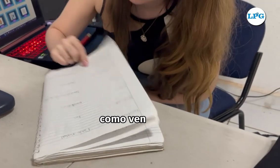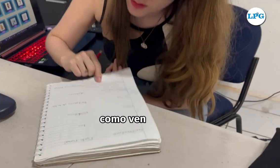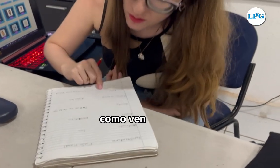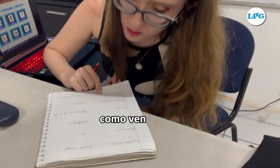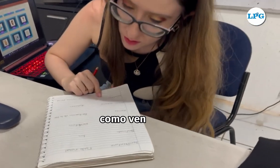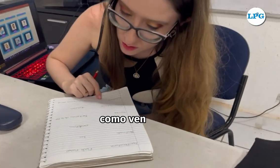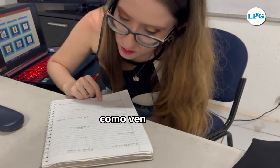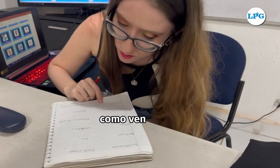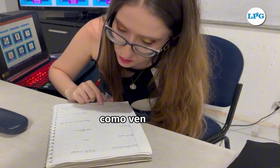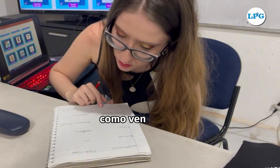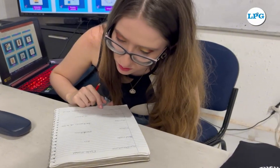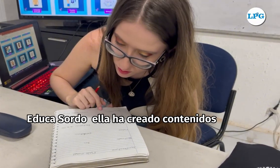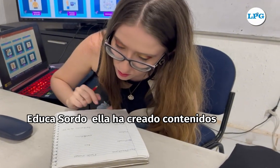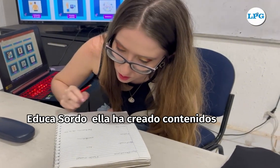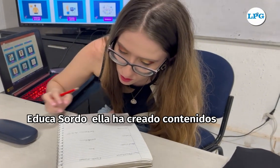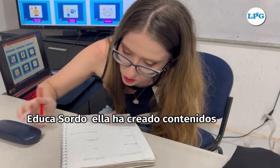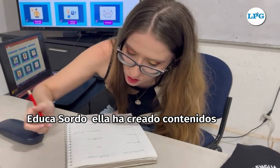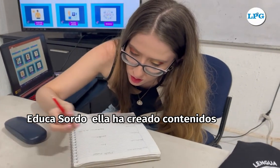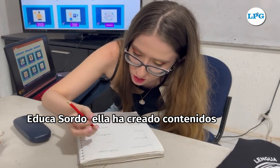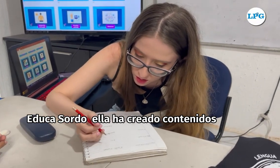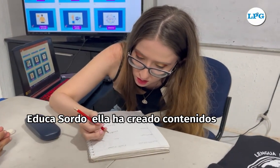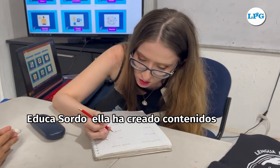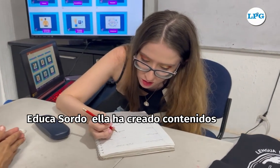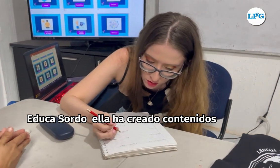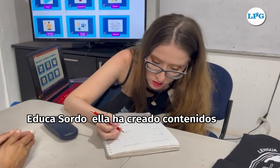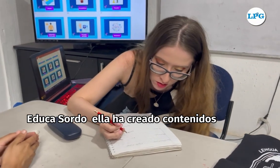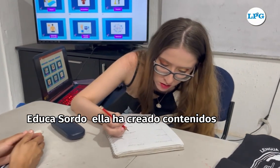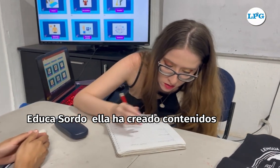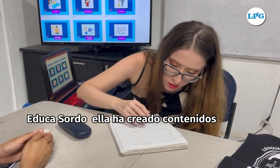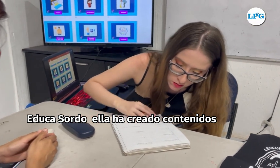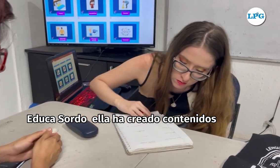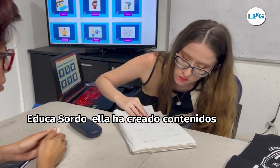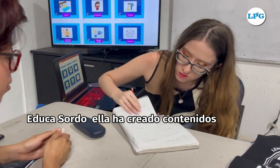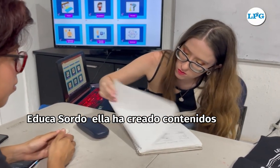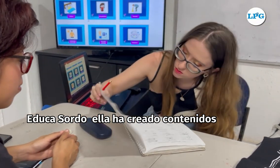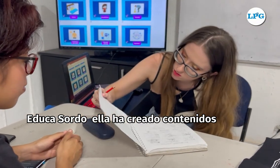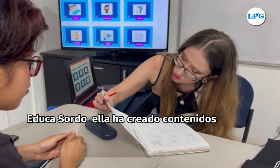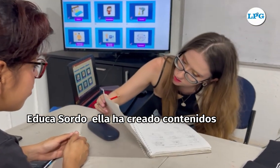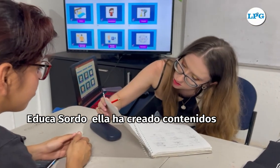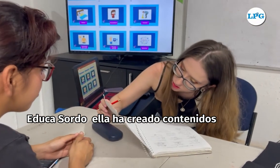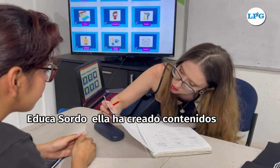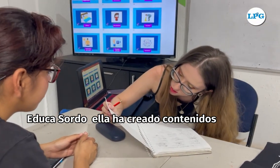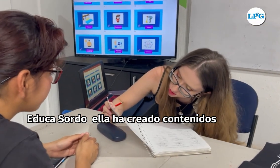Como ven, en Educa Sordo, ella ha creado contenidos